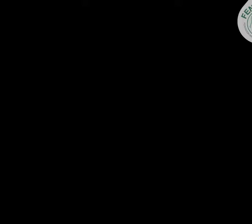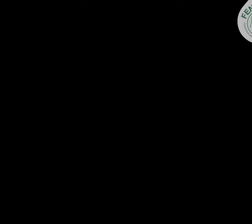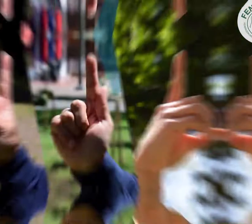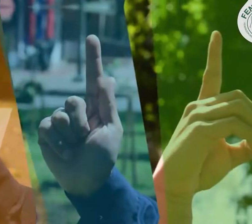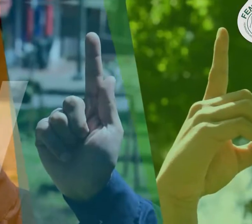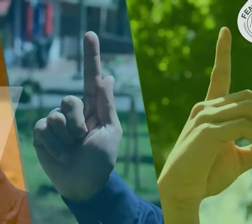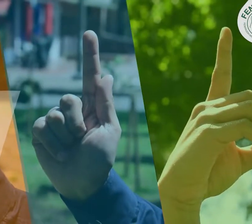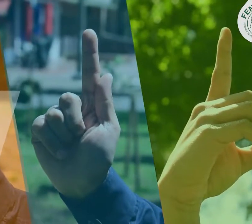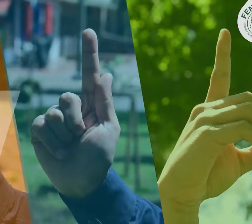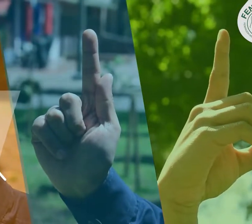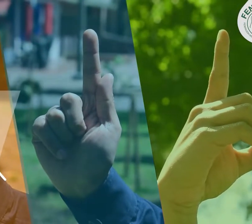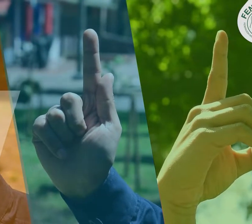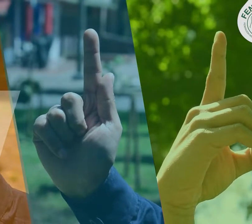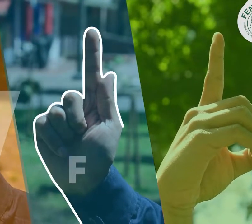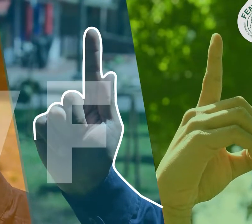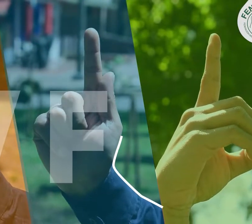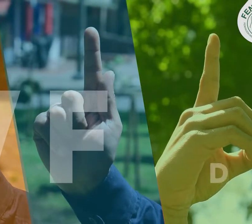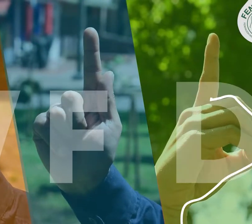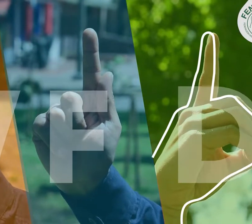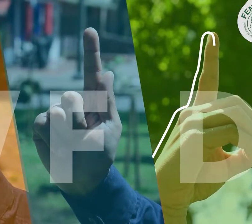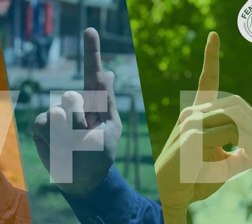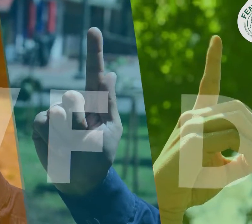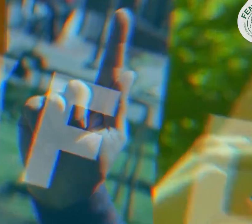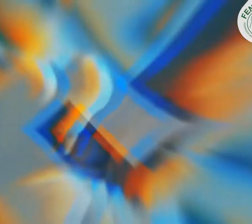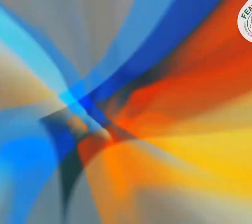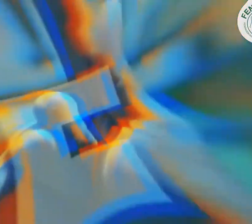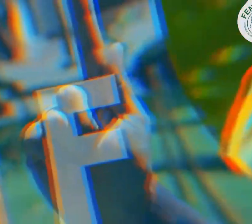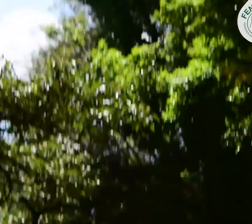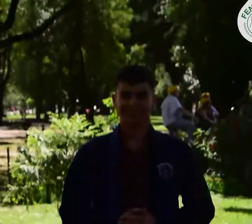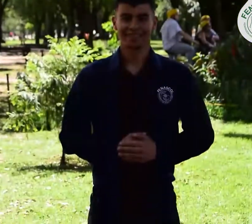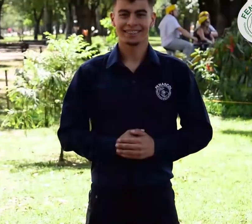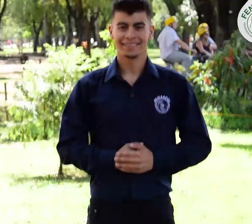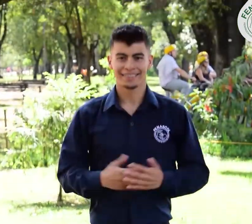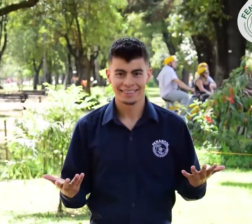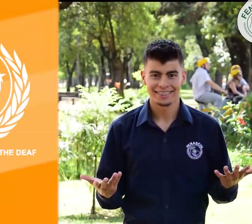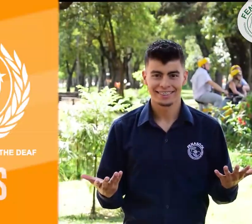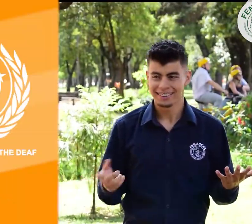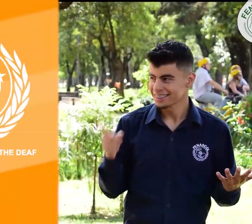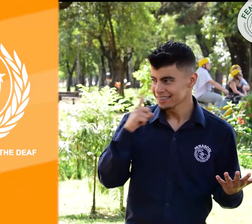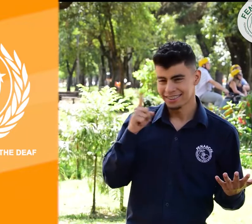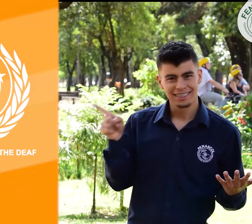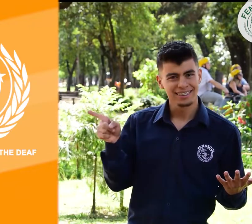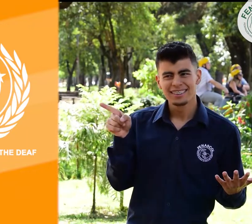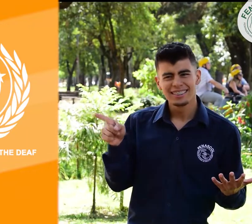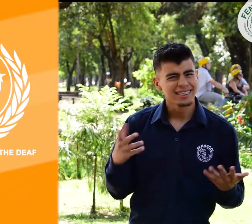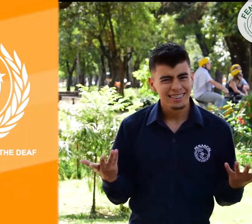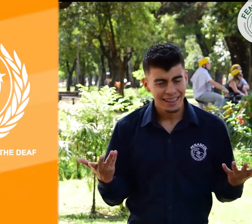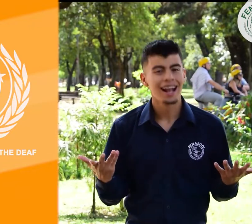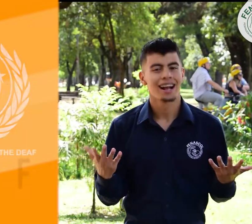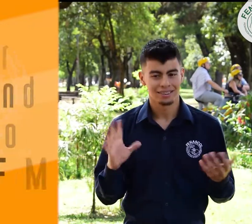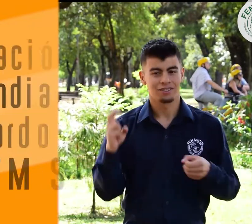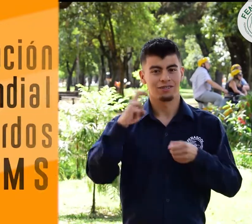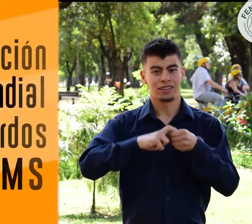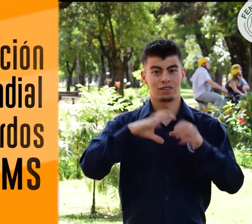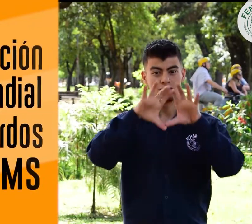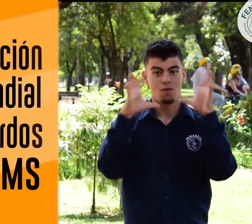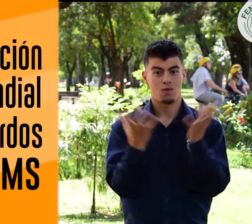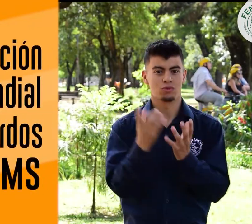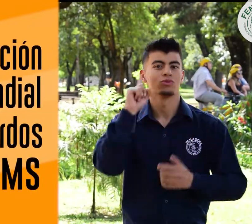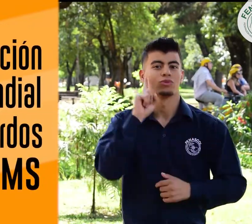w f v vieron la federación mundial de sordos la